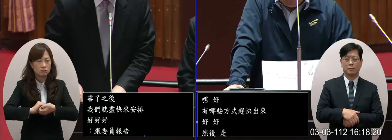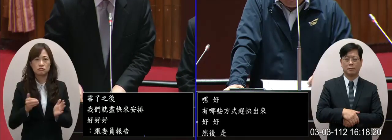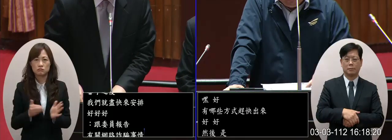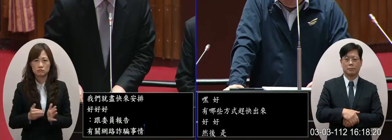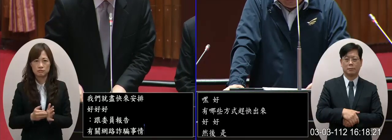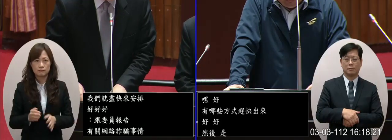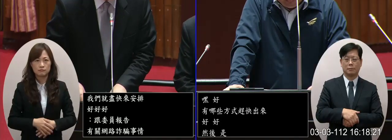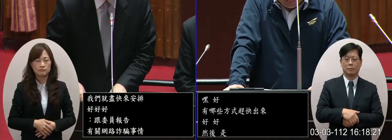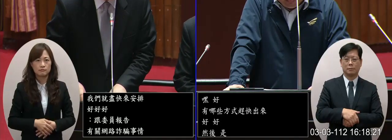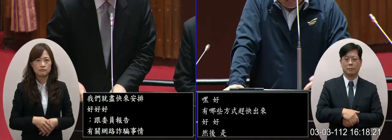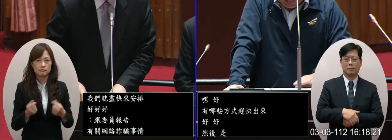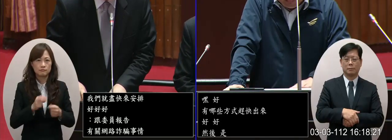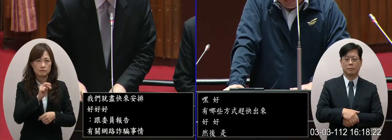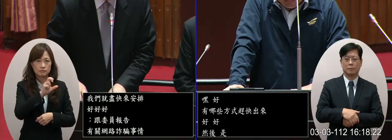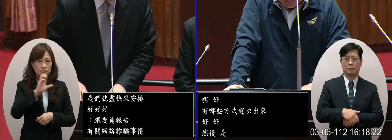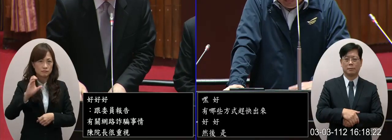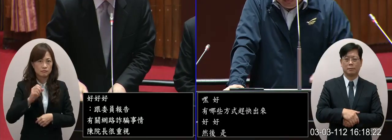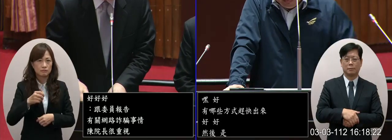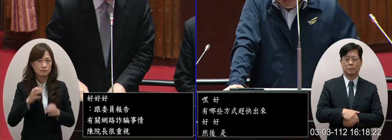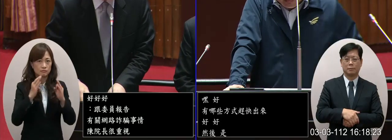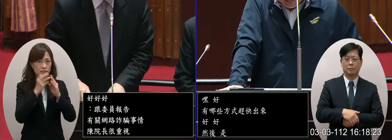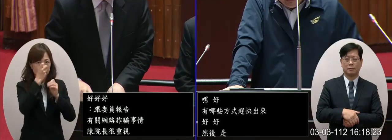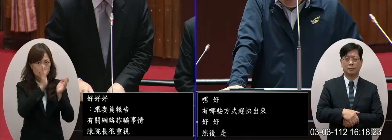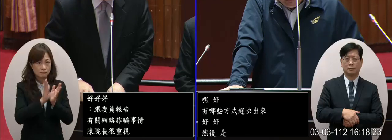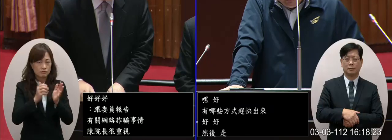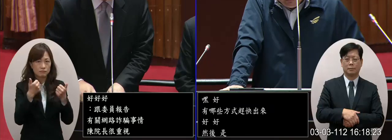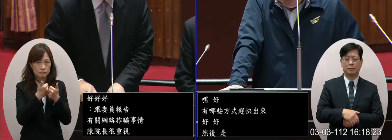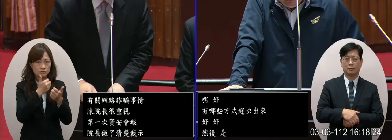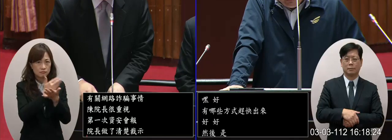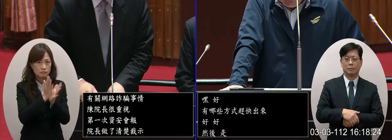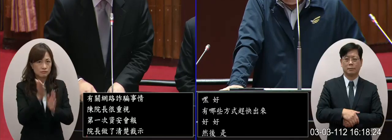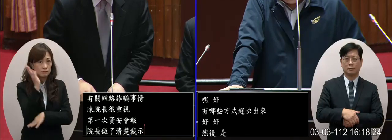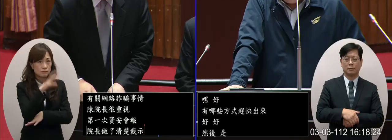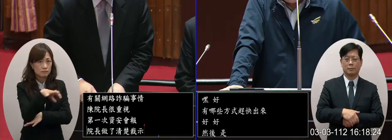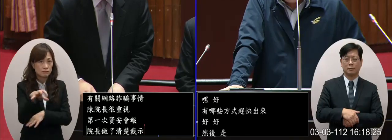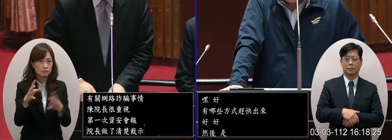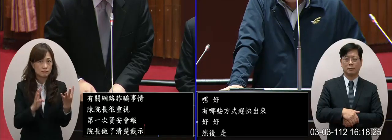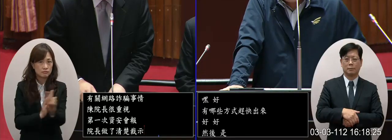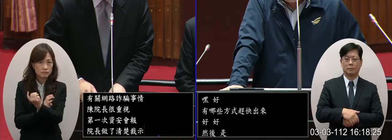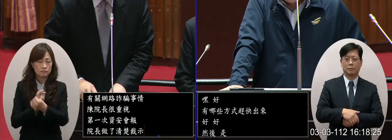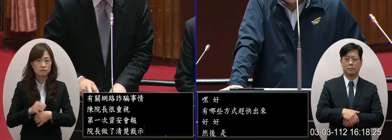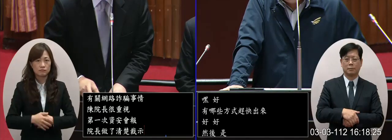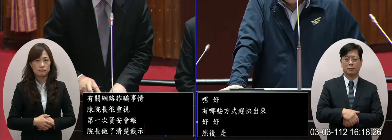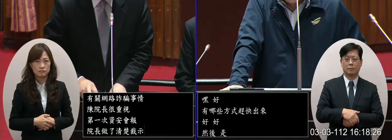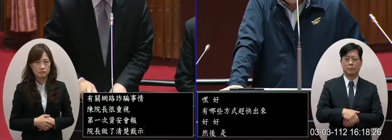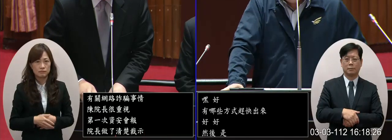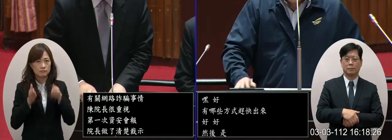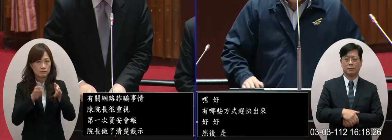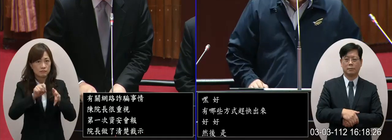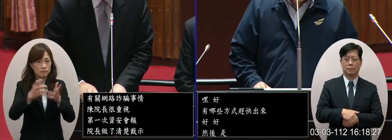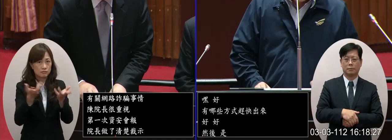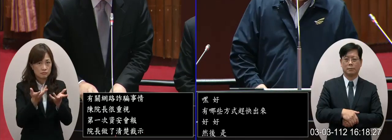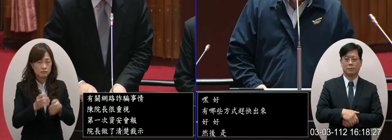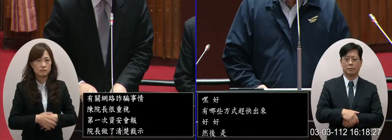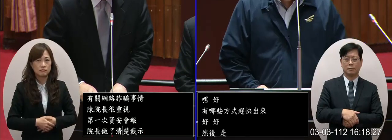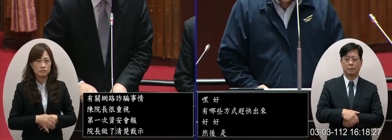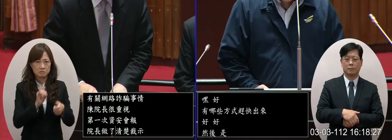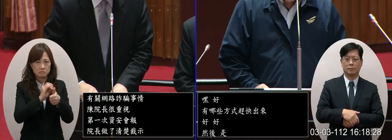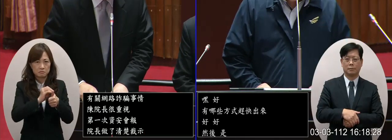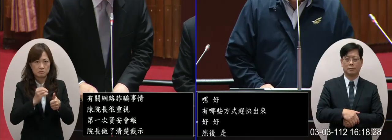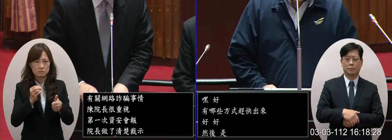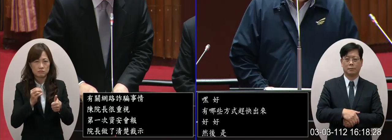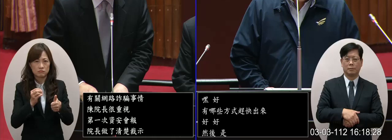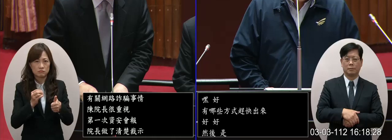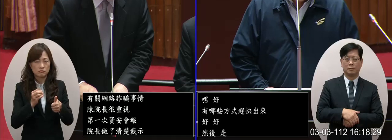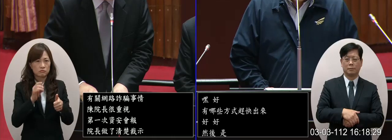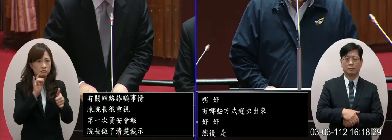包括NCC包括經管會等等幾個部會那我們針對這一部分打炸的已經有